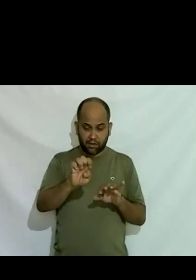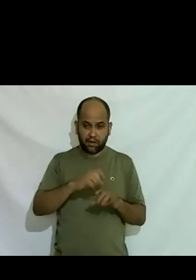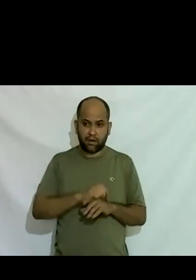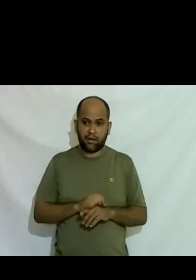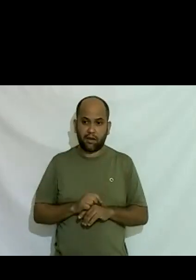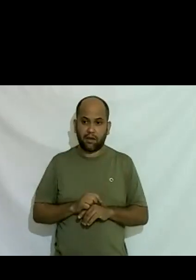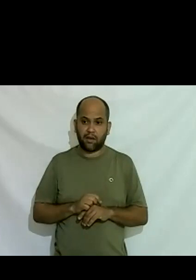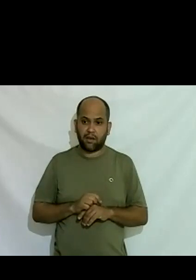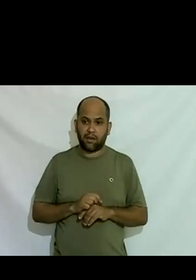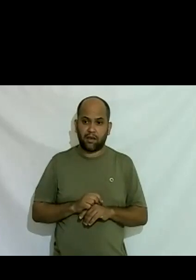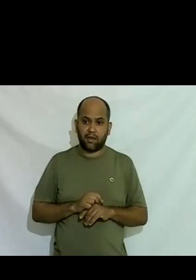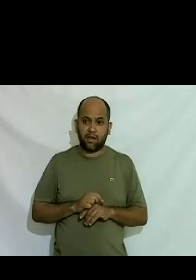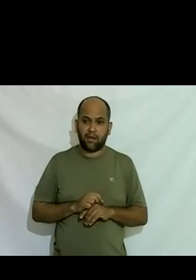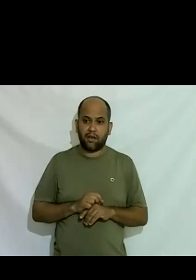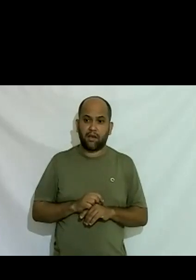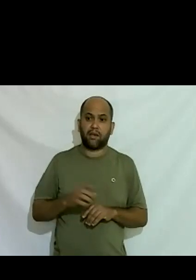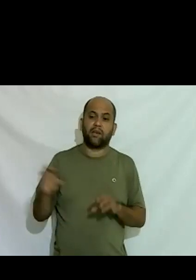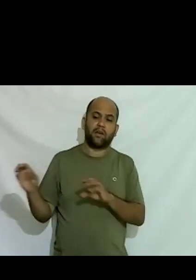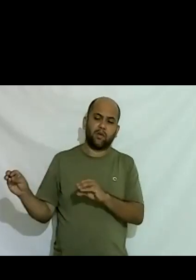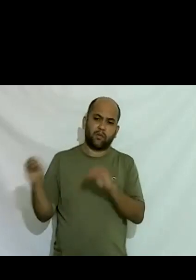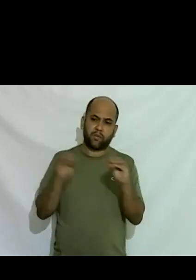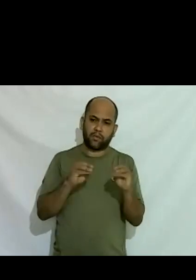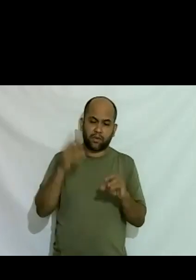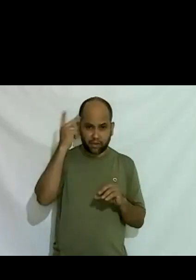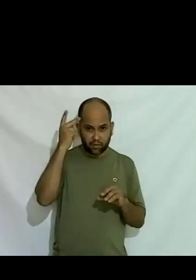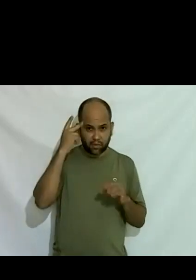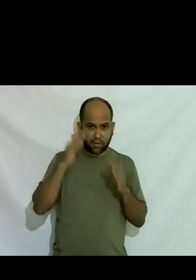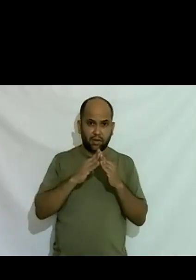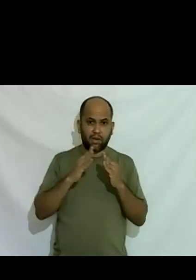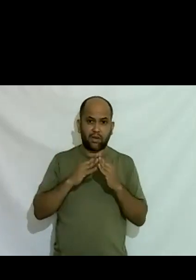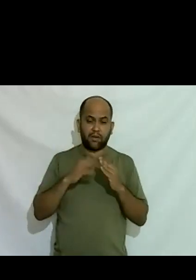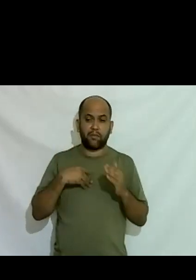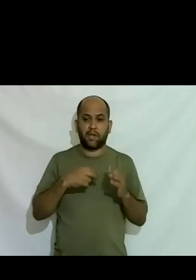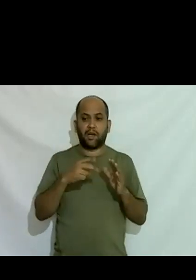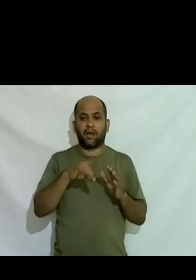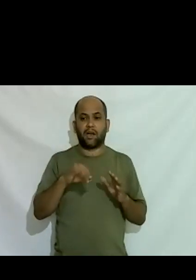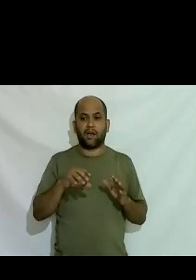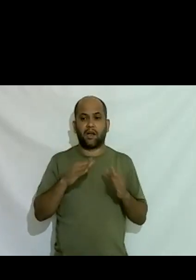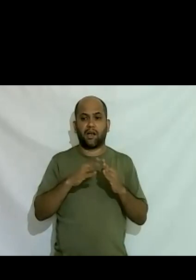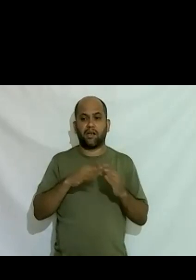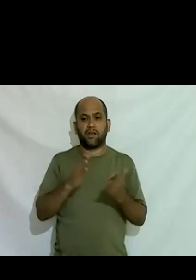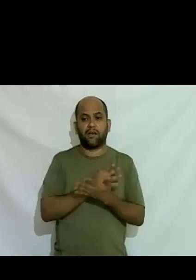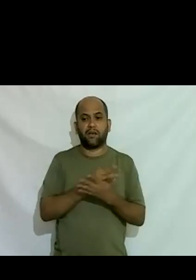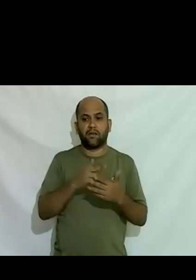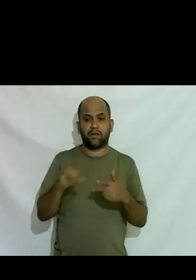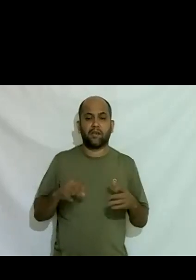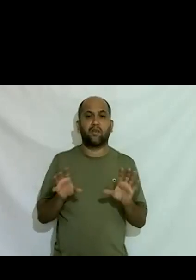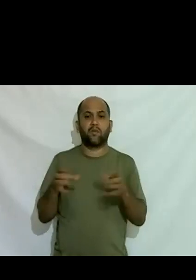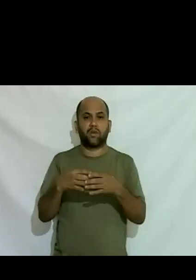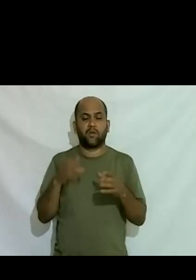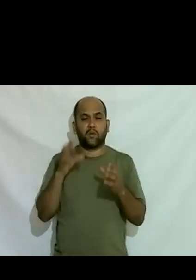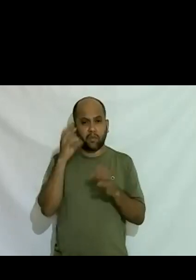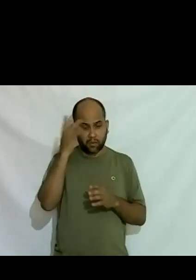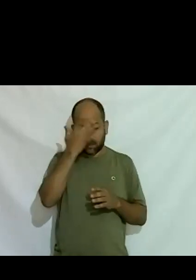eu peguei e trouxe o Paulo para São Paulo ele ficou hospedado na minha casa em 15 dias nós ficamos discutindo o que fazer eu juntei um grupo de pessoas